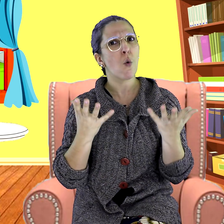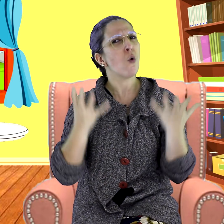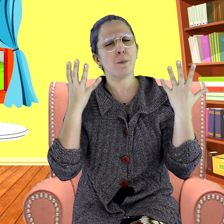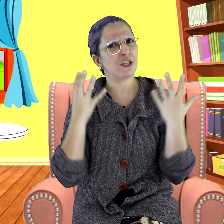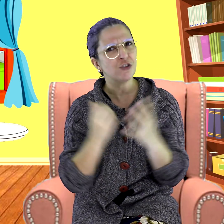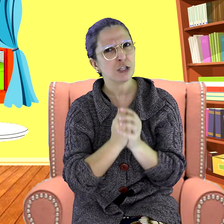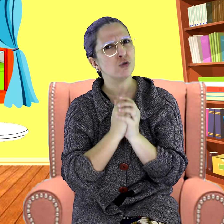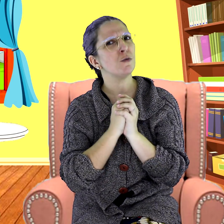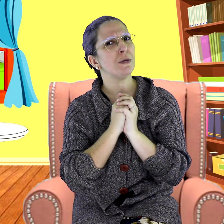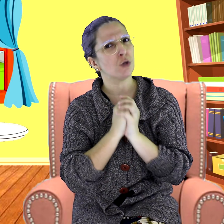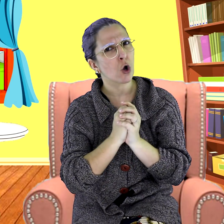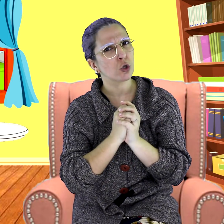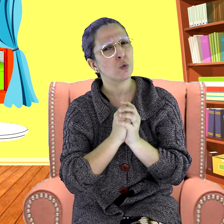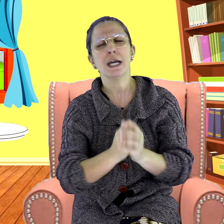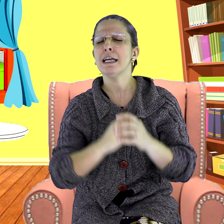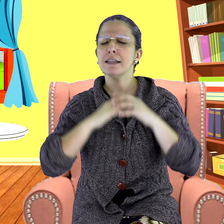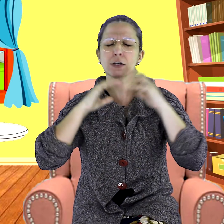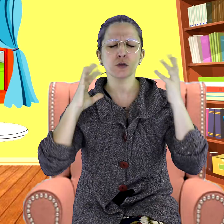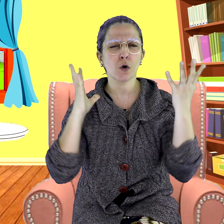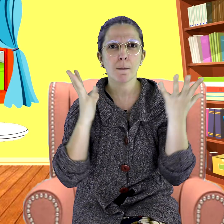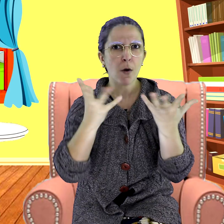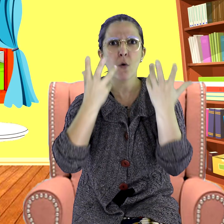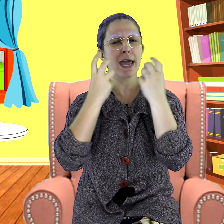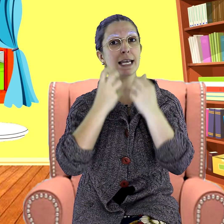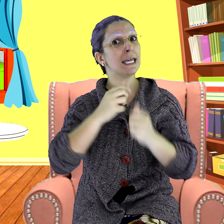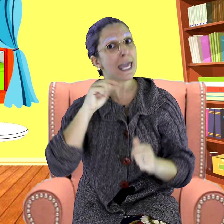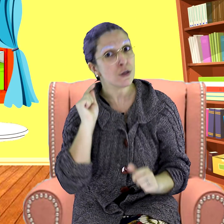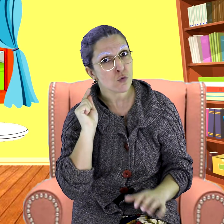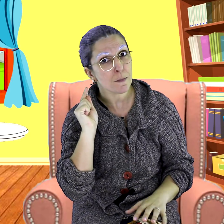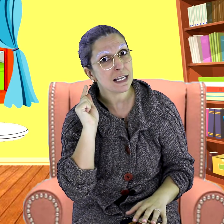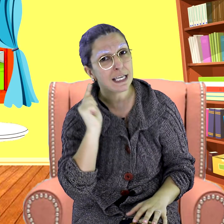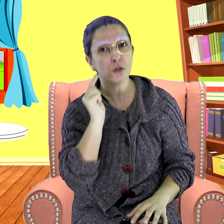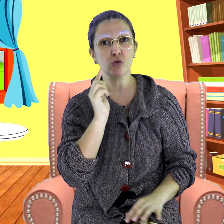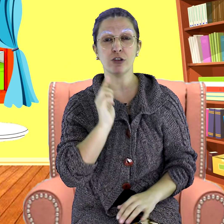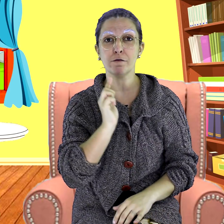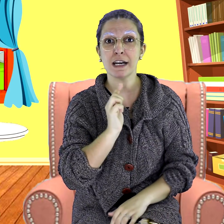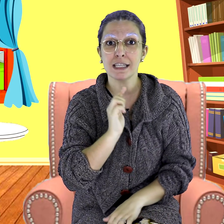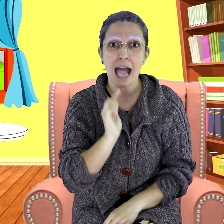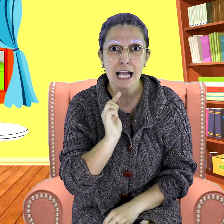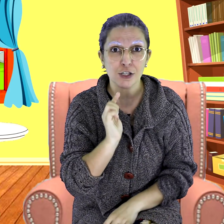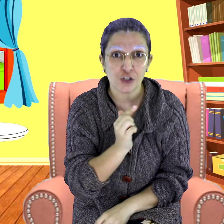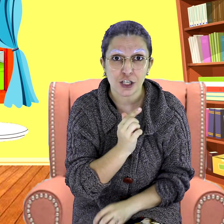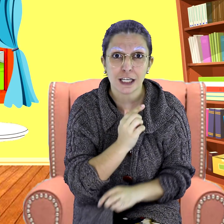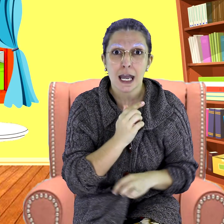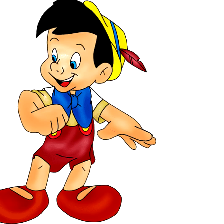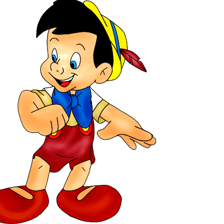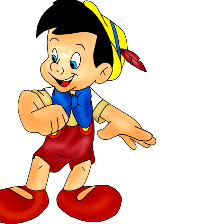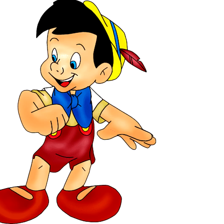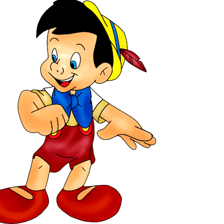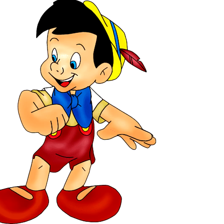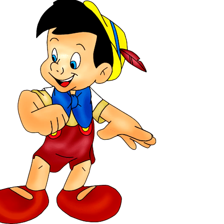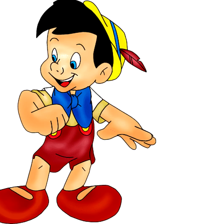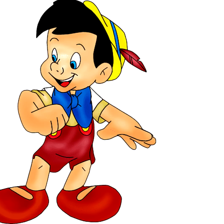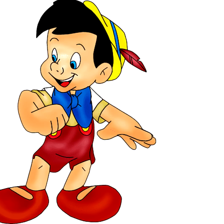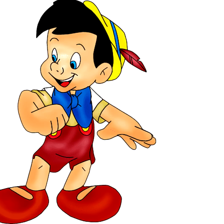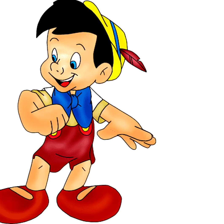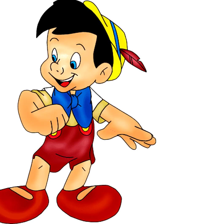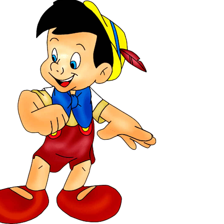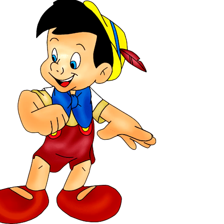o pedido de Pinóquio e transformou ele em um menino de verdade. Pinóquio agora não era mais de